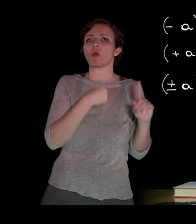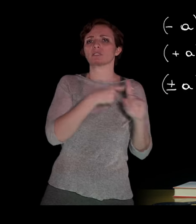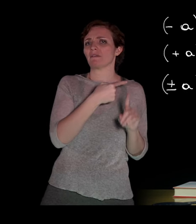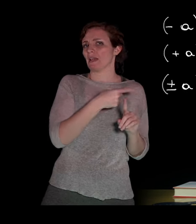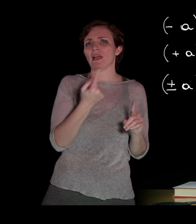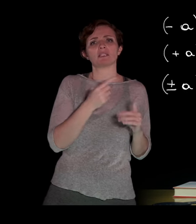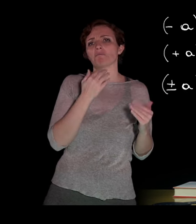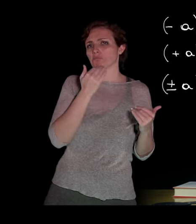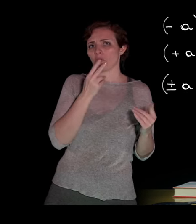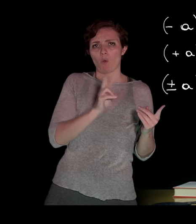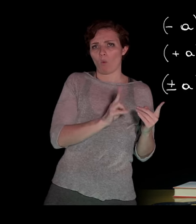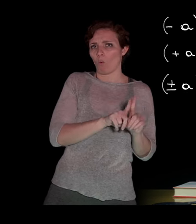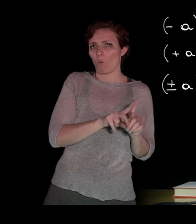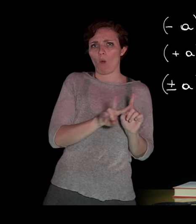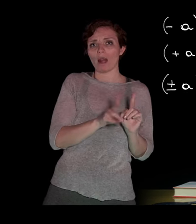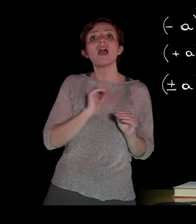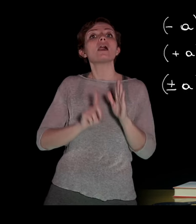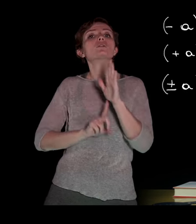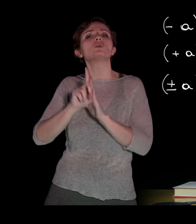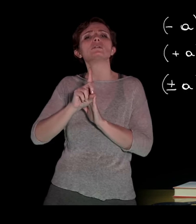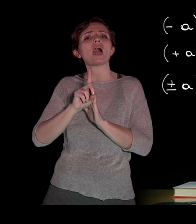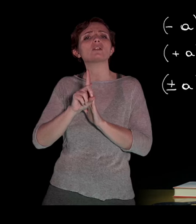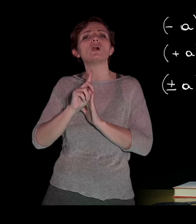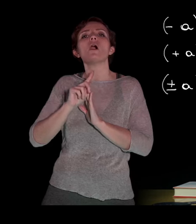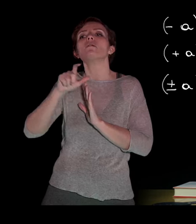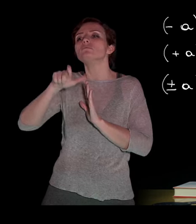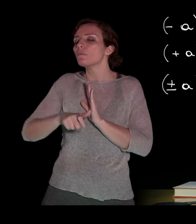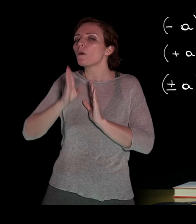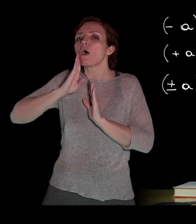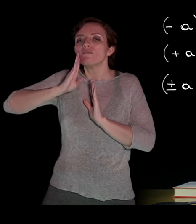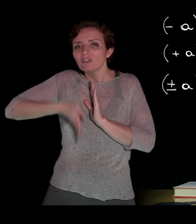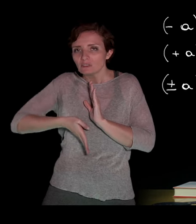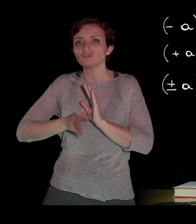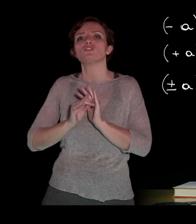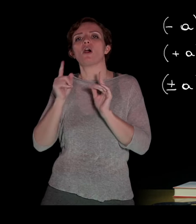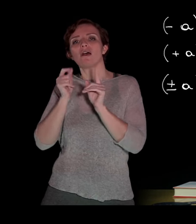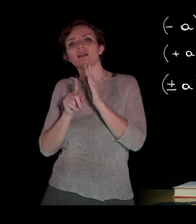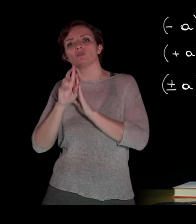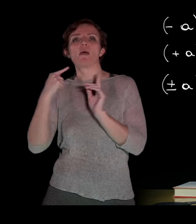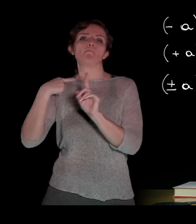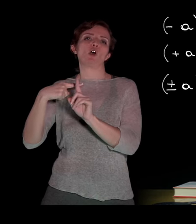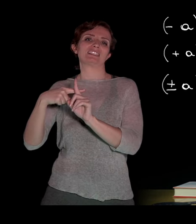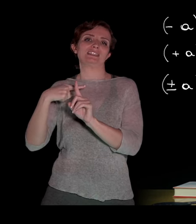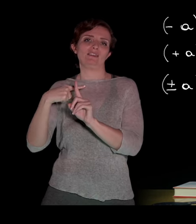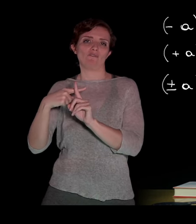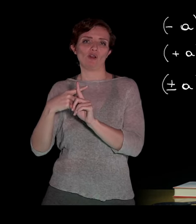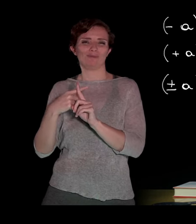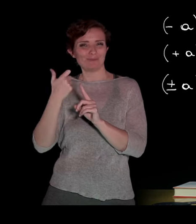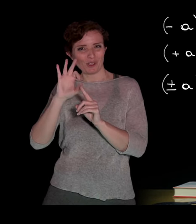noi avremo come risultato sempre e comunque una quantità positiva, nel caso in cui abbiamo detto l'esponente sia